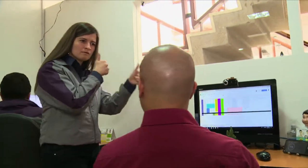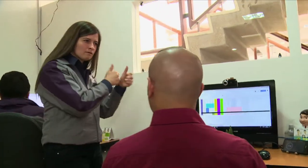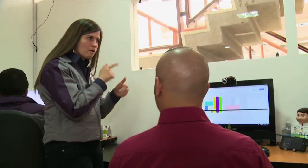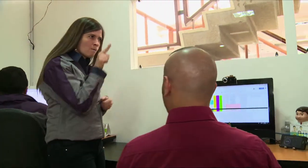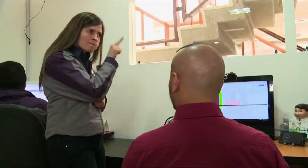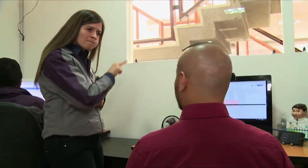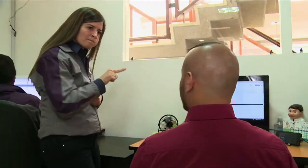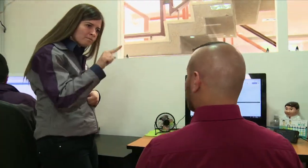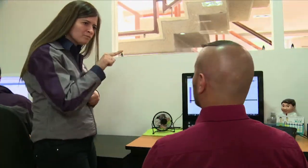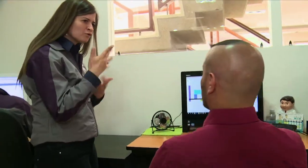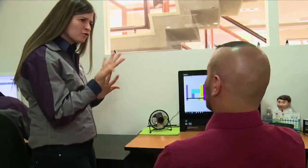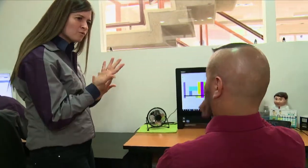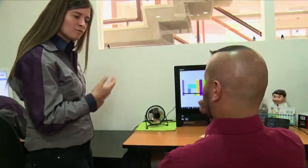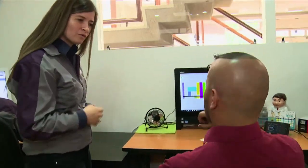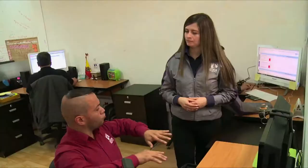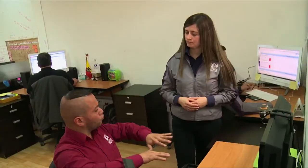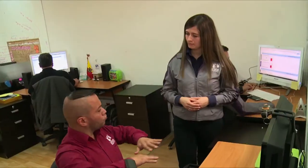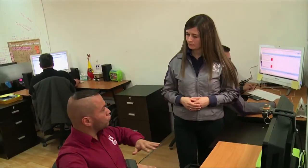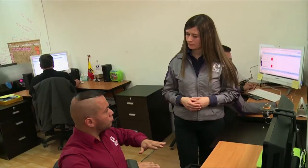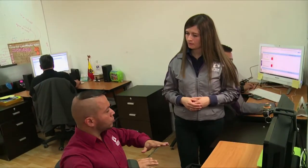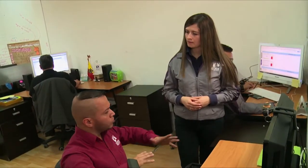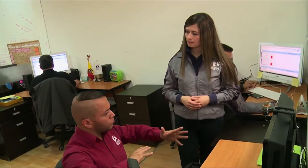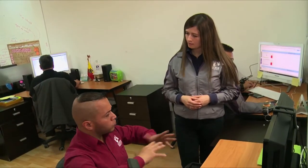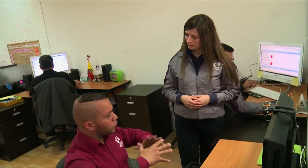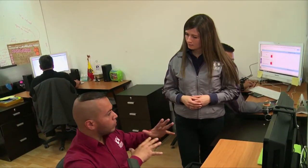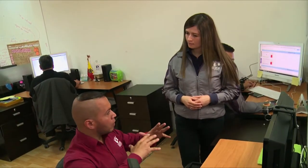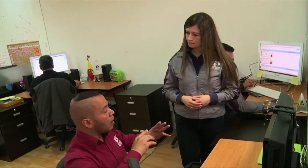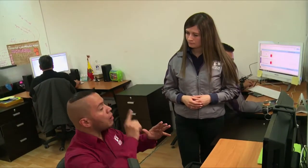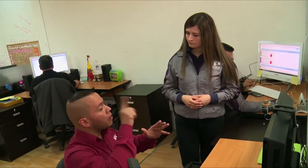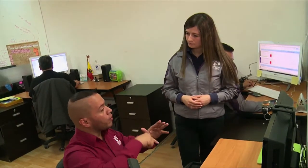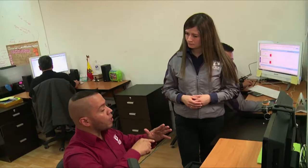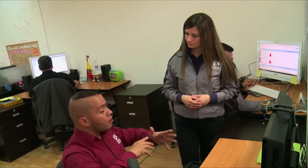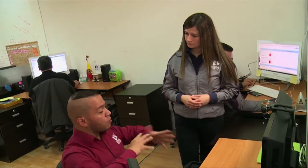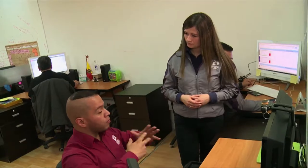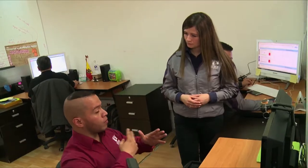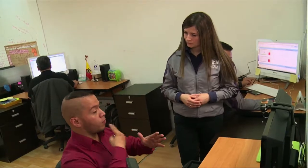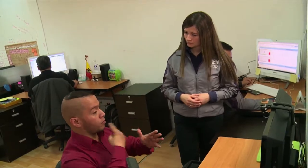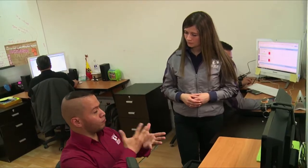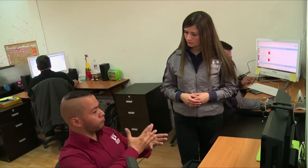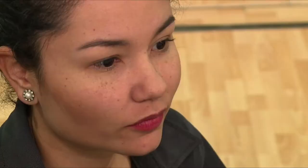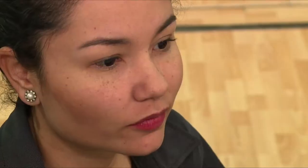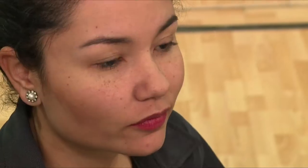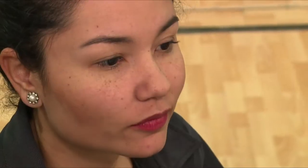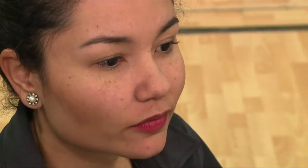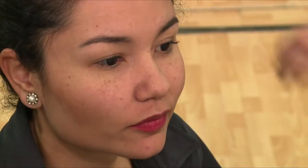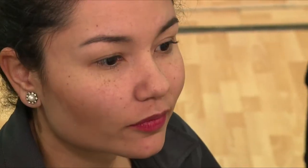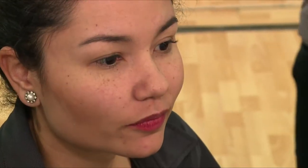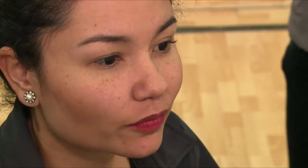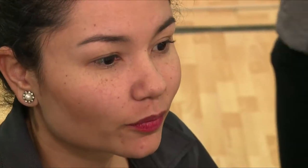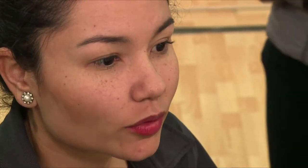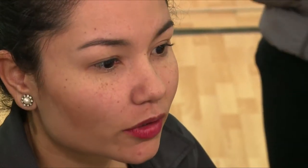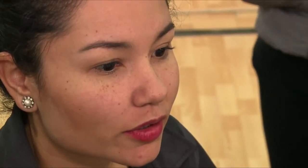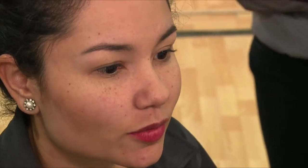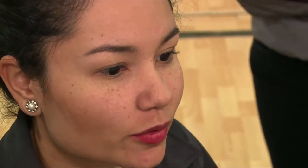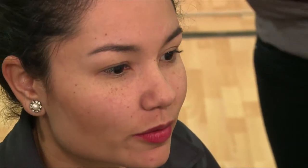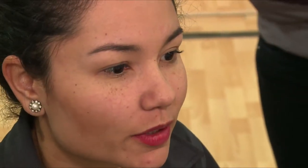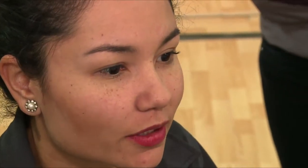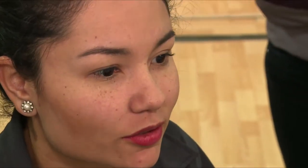Este es un proyecto titánico. Cerca de 80 personas trabajan día a día para hacer posible que las personas sordas se comuniquen con su entorno.